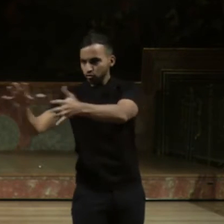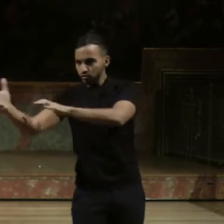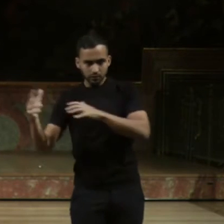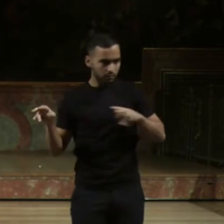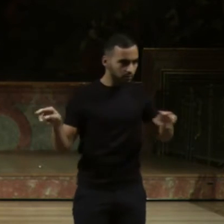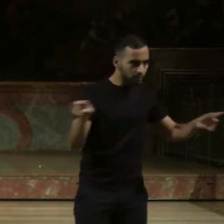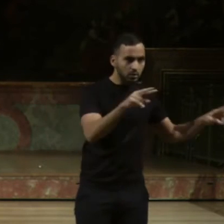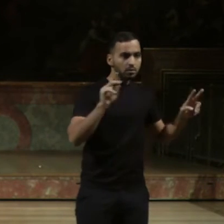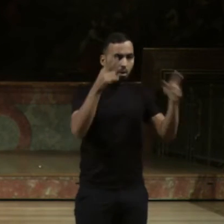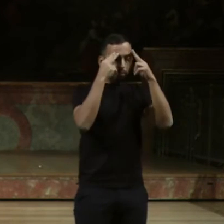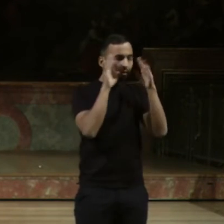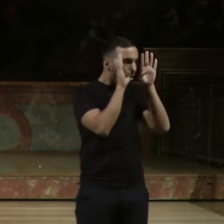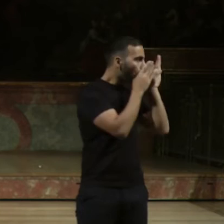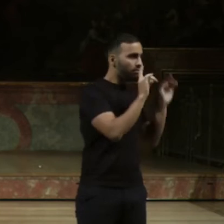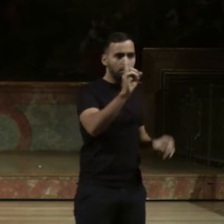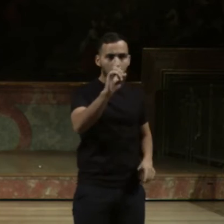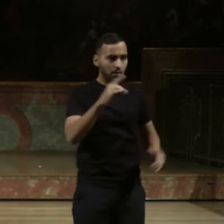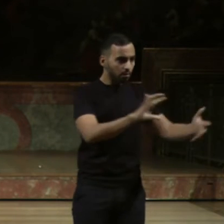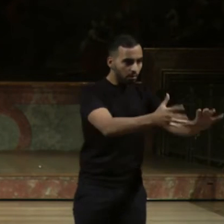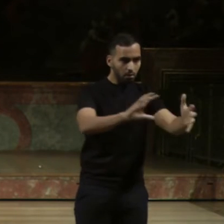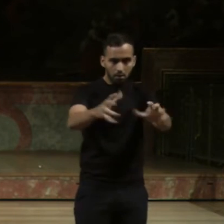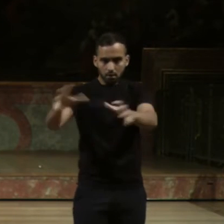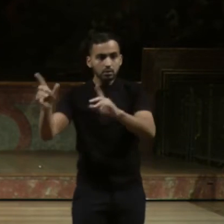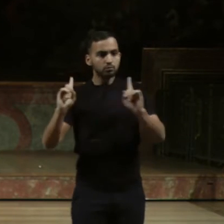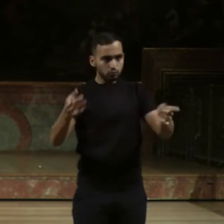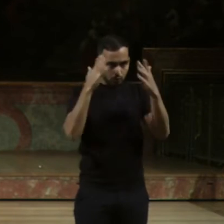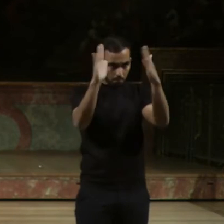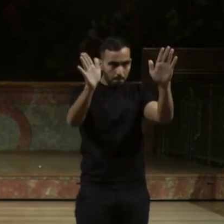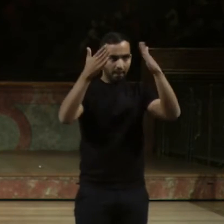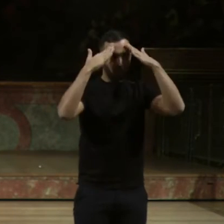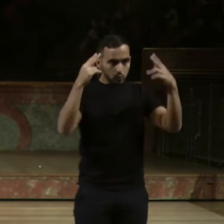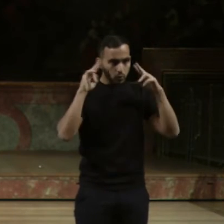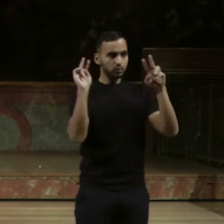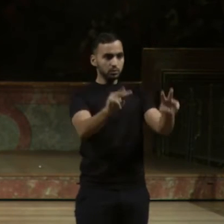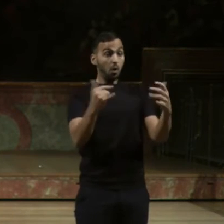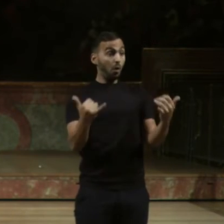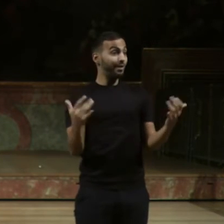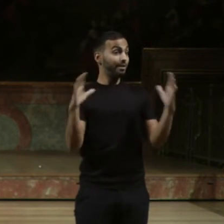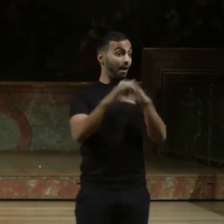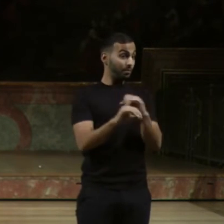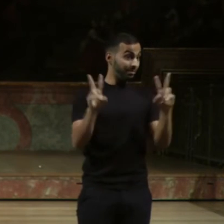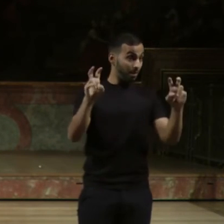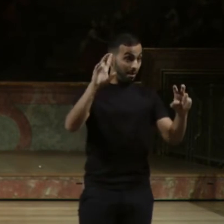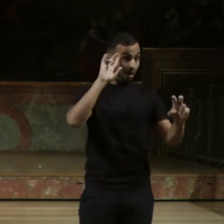gefährden. Und eines der Themen, mit denen wir uns heute Abend beschäftigen wollen, ist das Thema